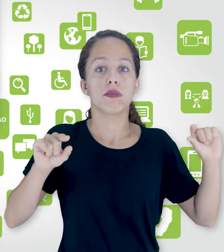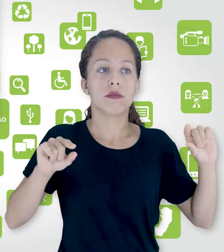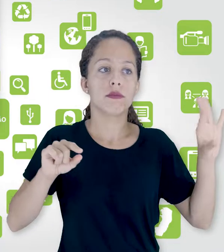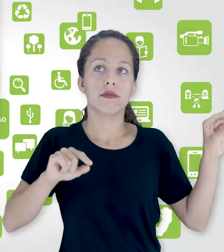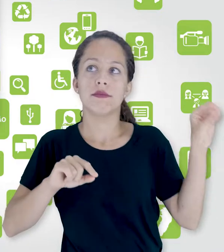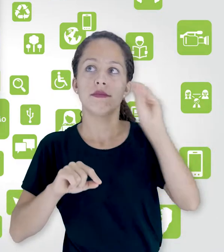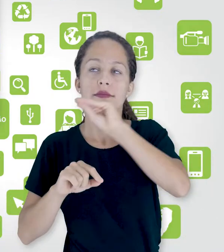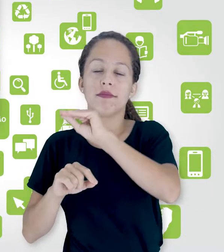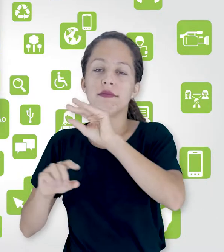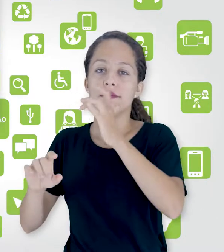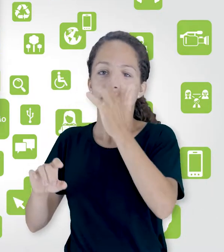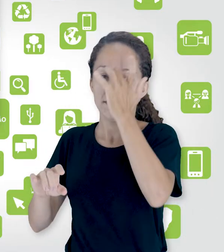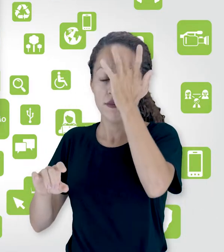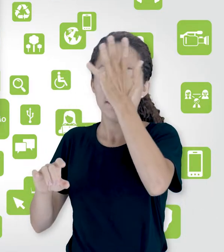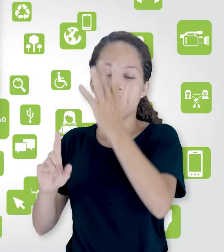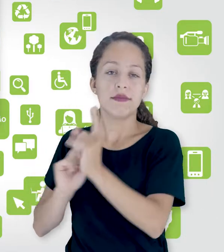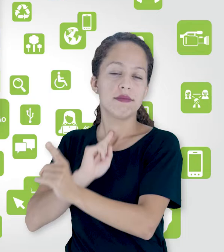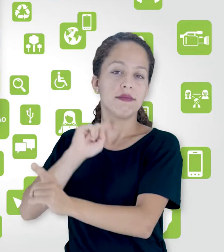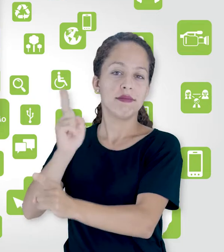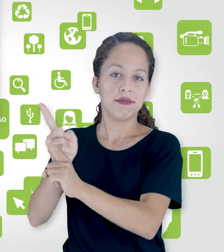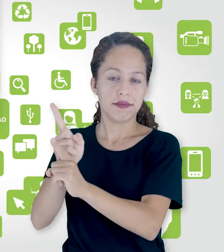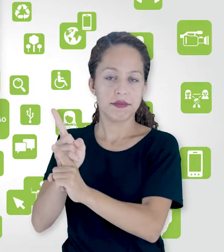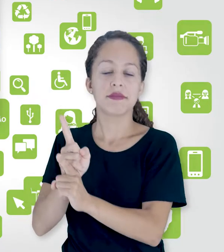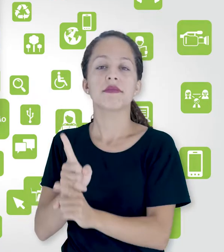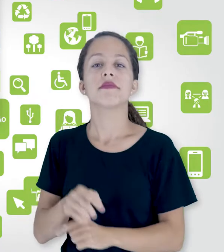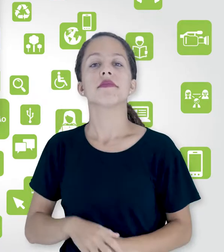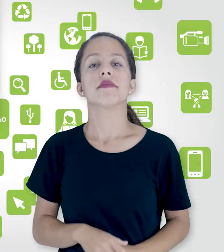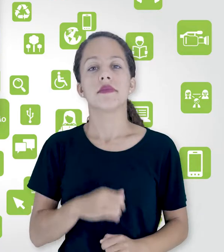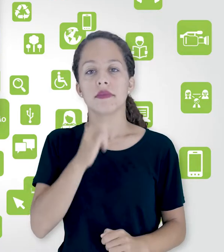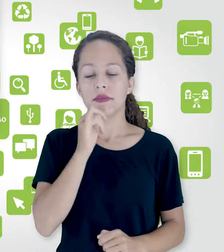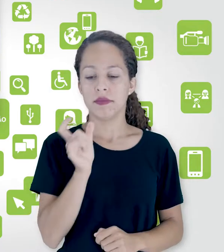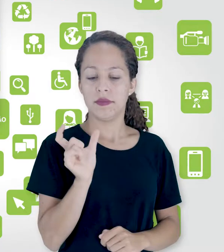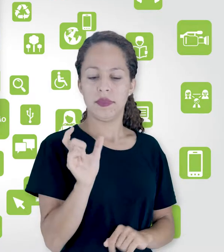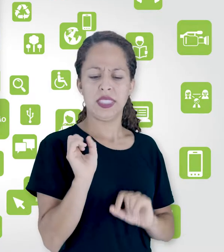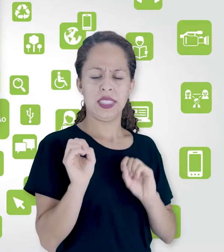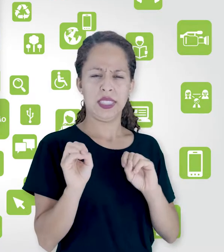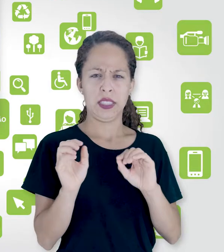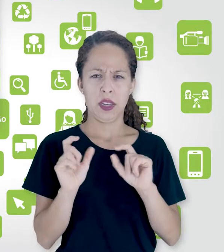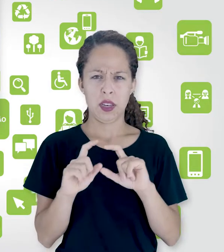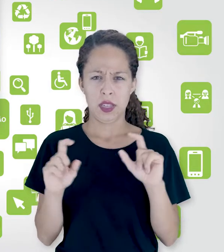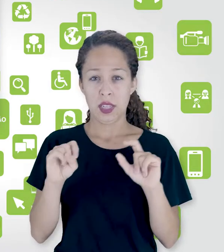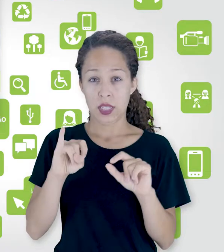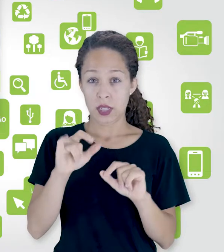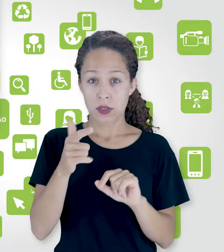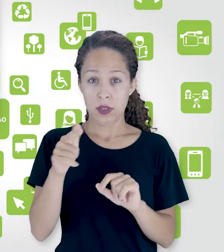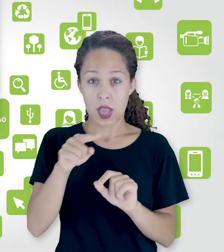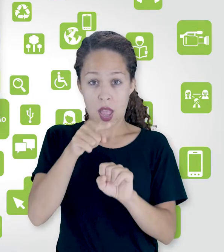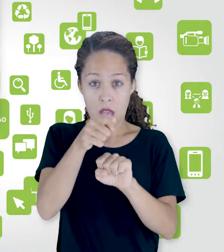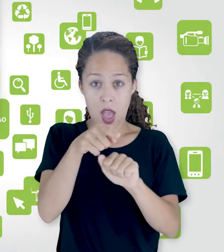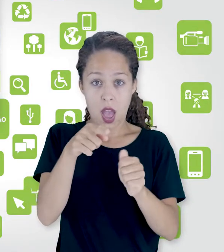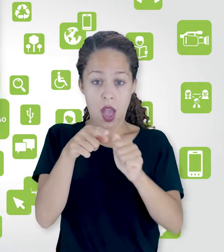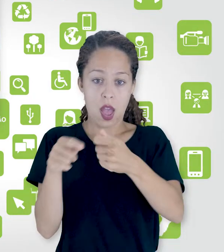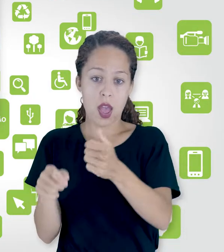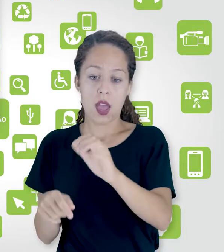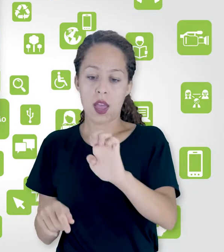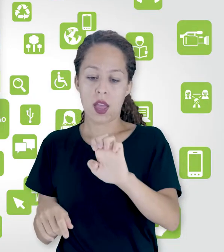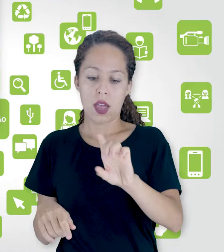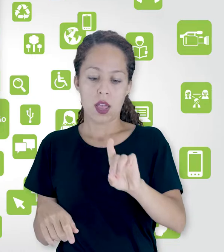mais fácil, né? Só que precisa ser exatamente. Então, por exemplo, se eu escrever educação sem o TIL, ele possivelmente não vai aparecer lá. Então,